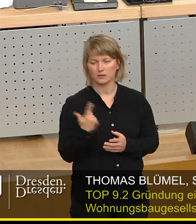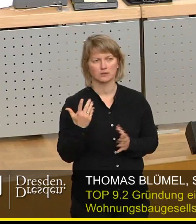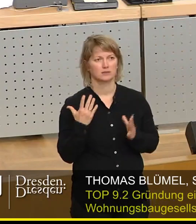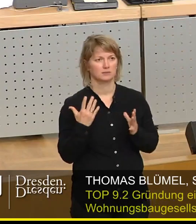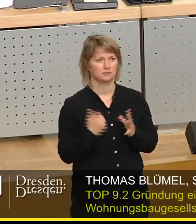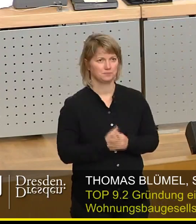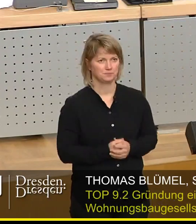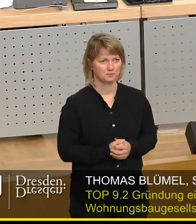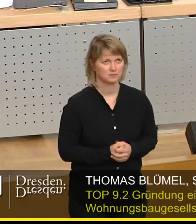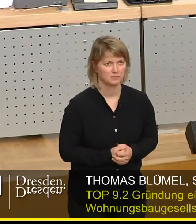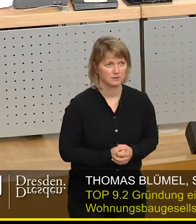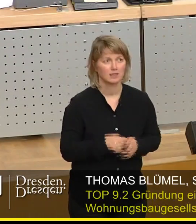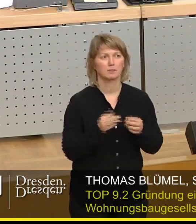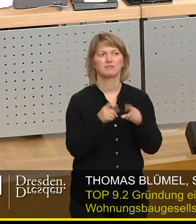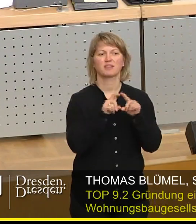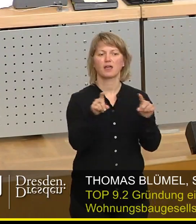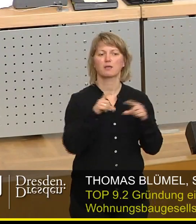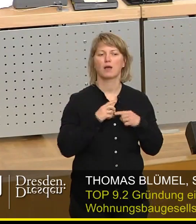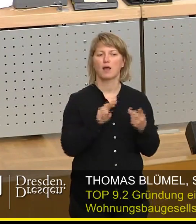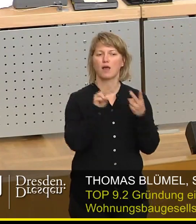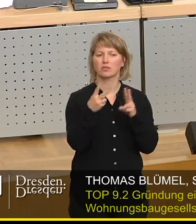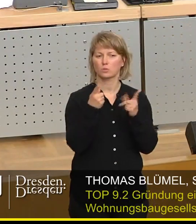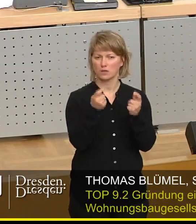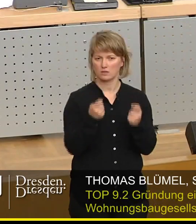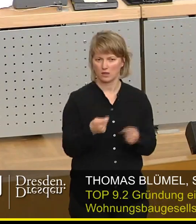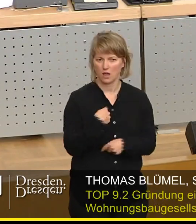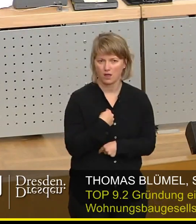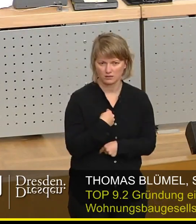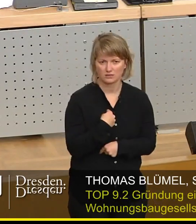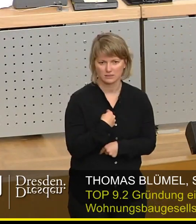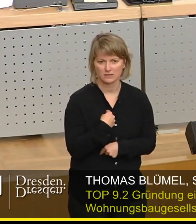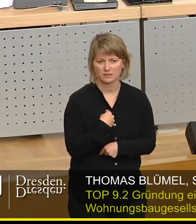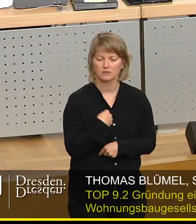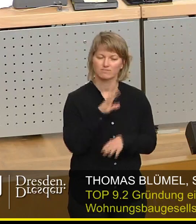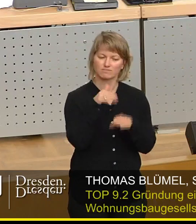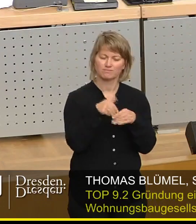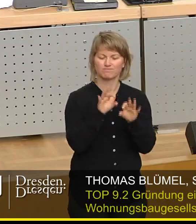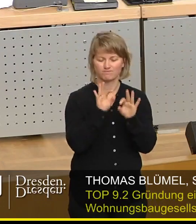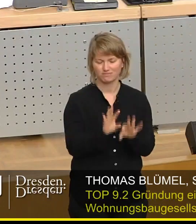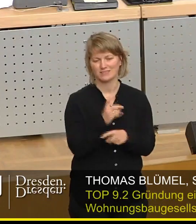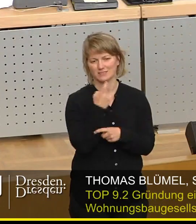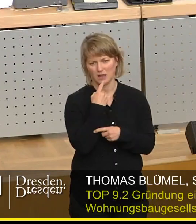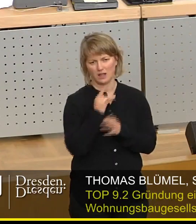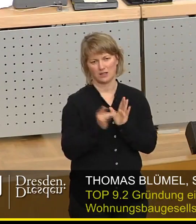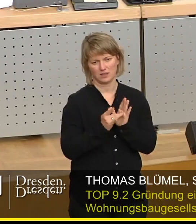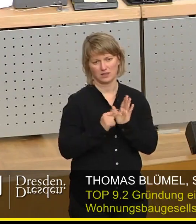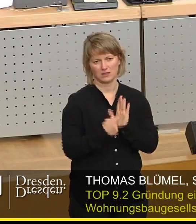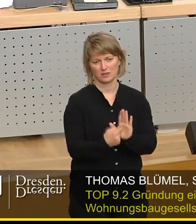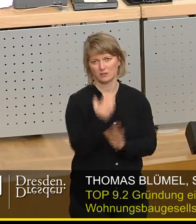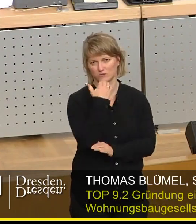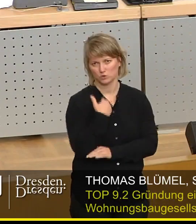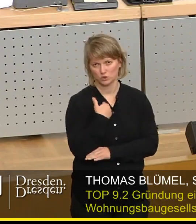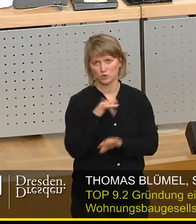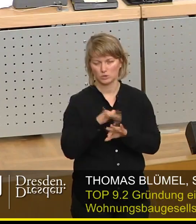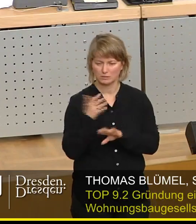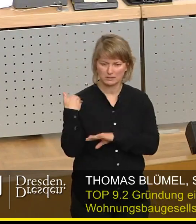Zum Thema unseres Änderungsantrags. Ich möchte das noch mal in sachlicher Form hier begründen, weil hier heute schon